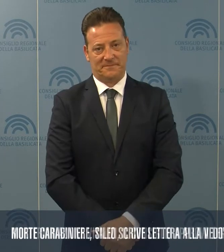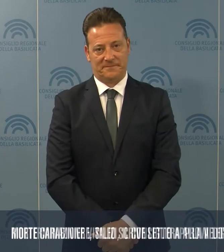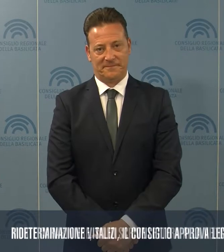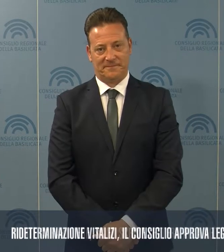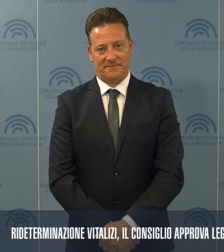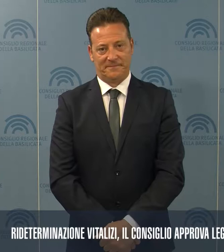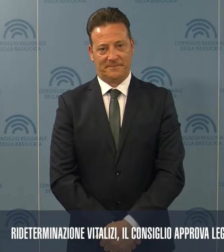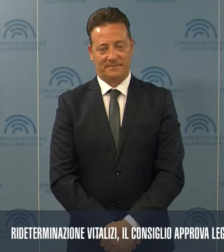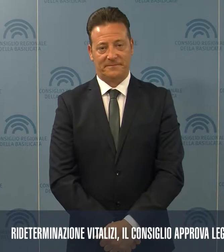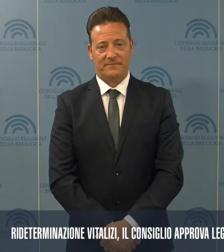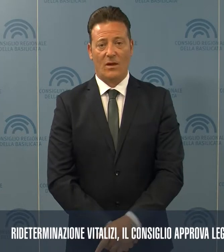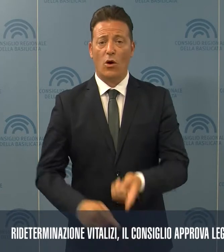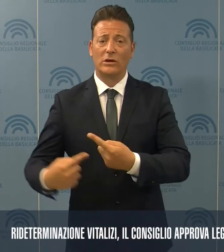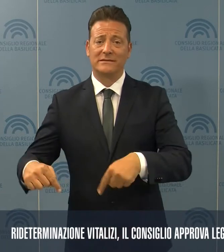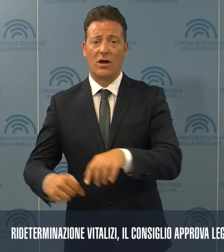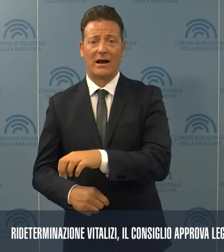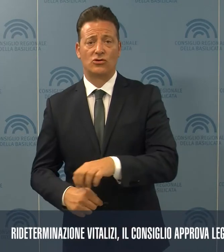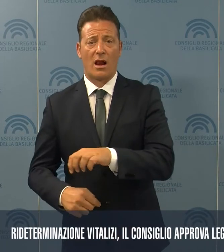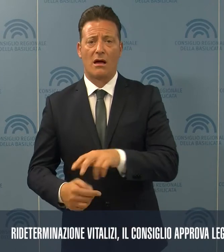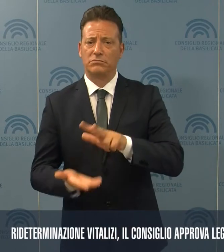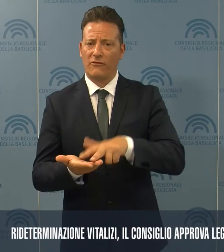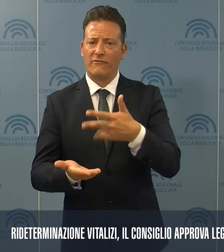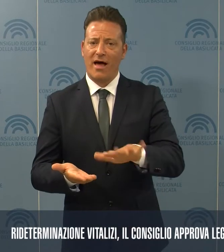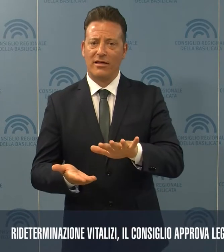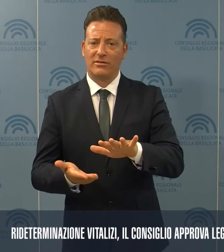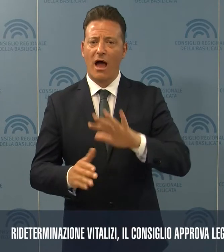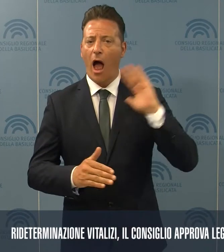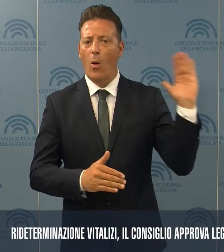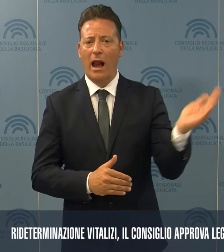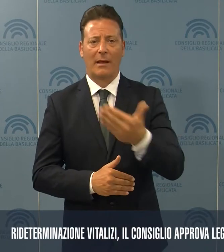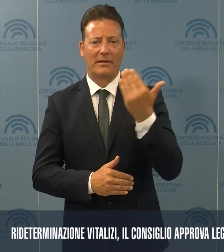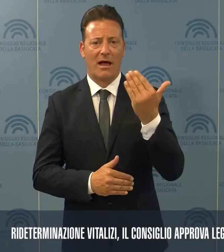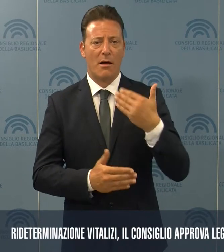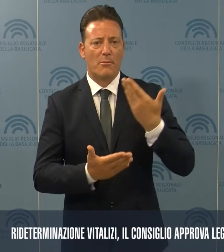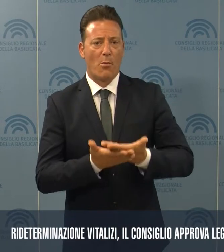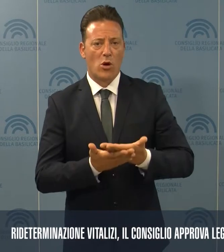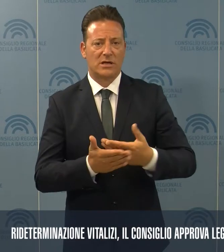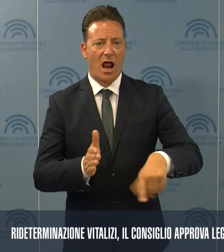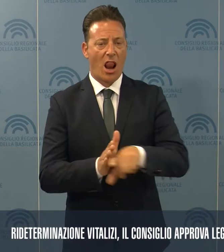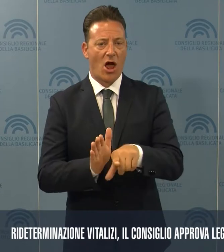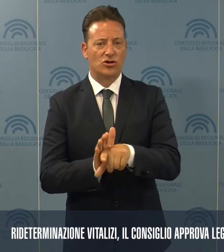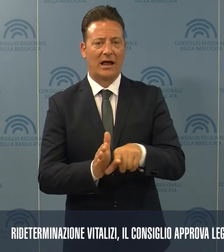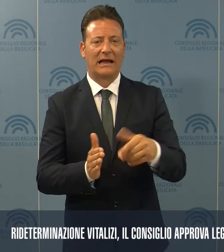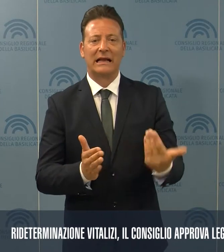Il Consiglio regionale ha approvato all'unanimità una proposta di legge di iniziativa dei